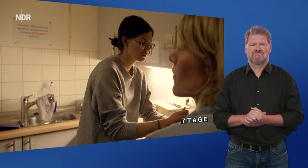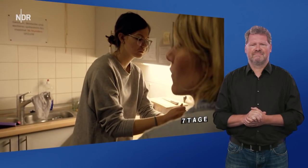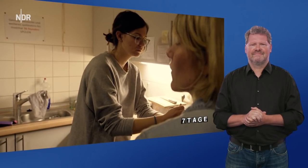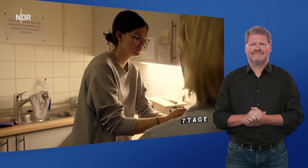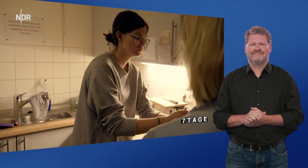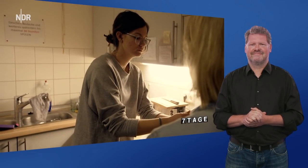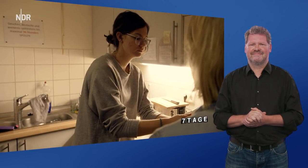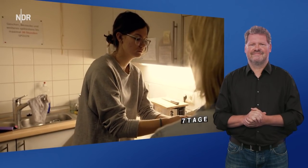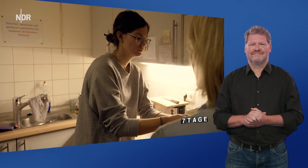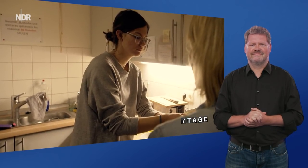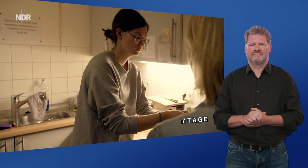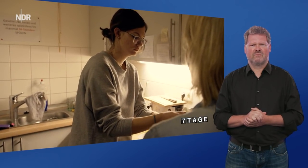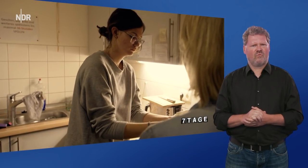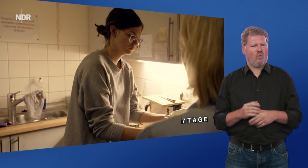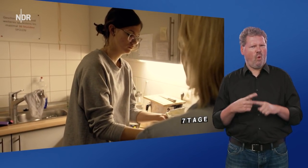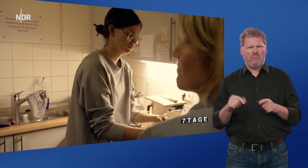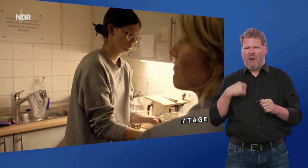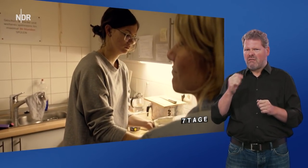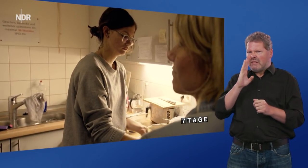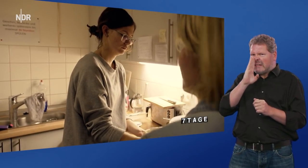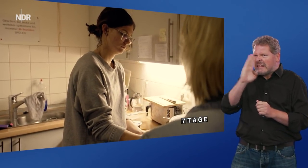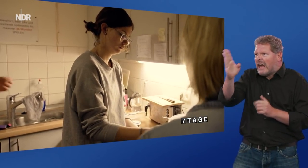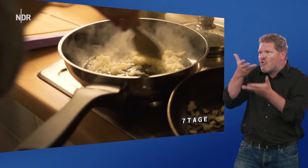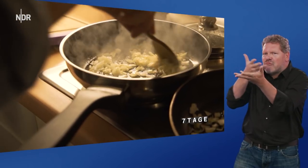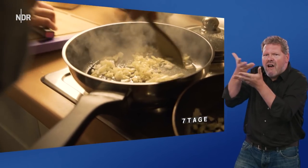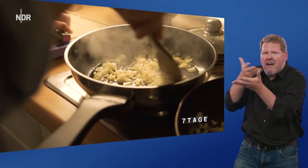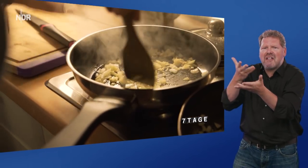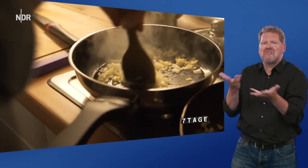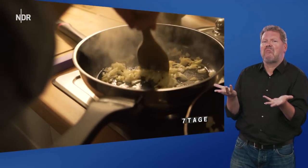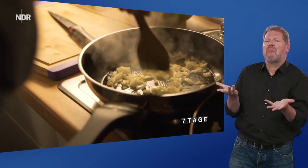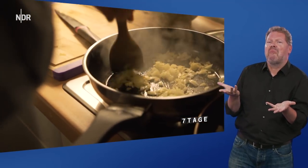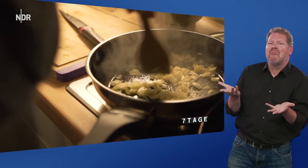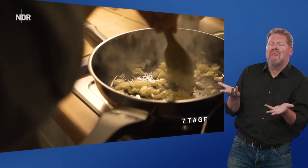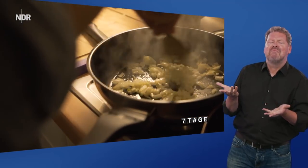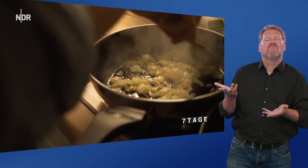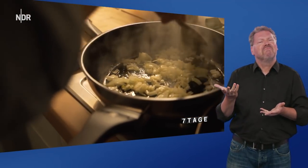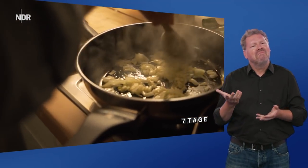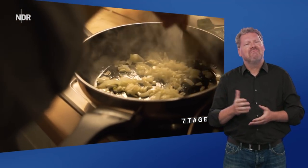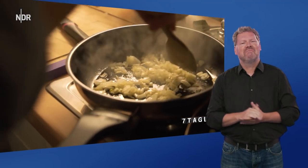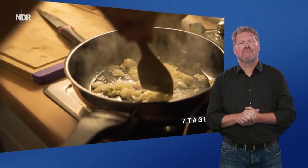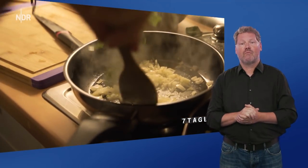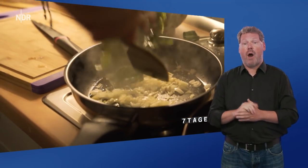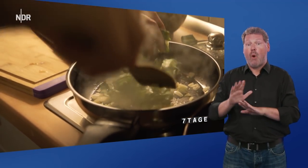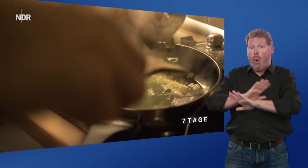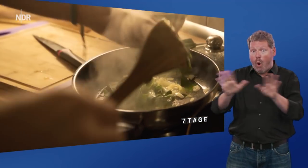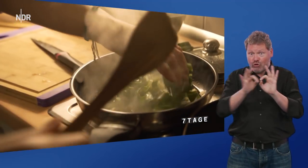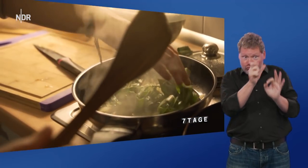Aber ja, eigentlich schon. Schon komisch, dass Antonia und ich uns nicht direkt unterhalten können. Aber ohne Übersetzerin wäre ich echt